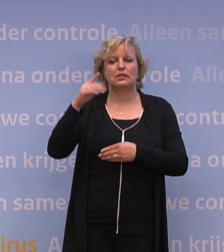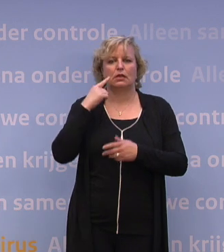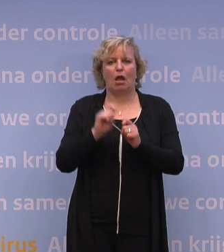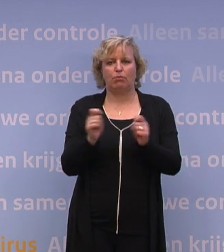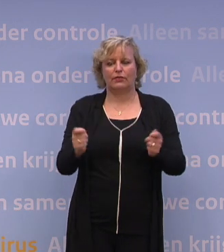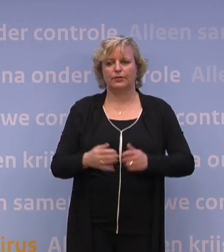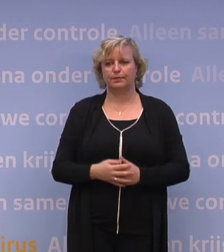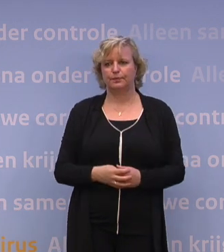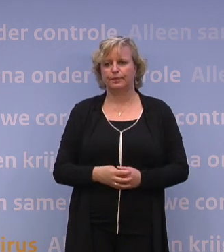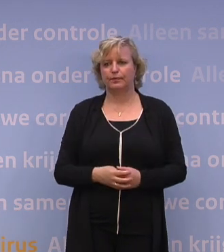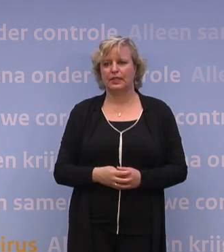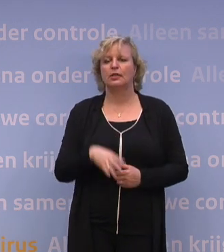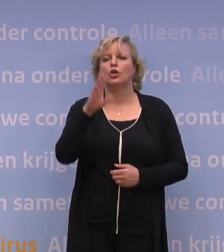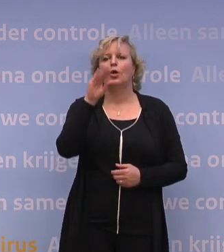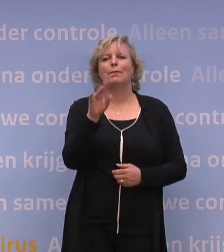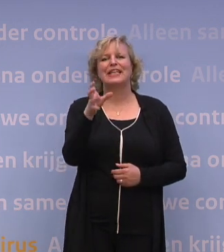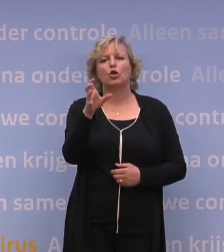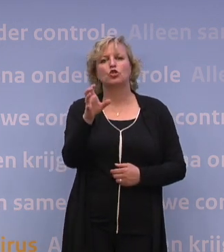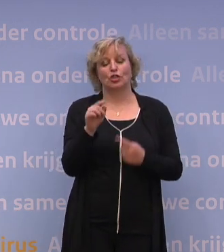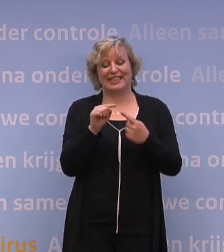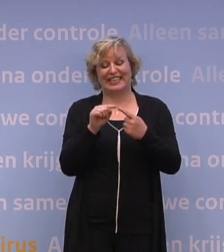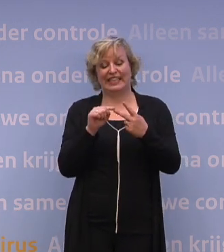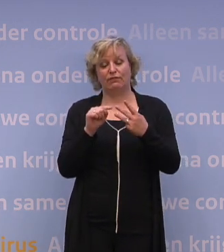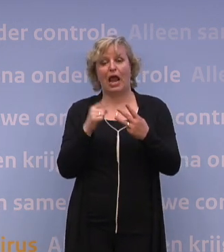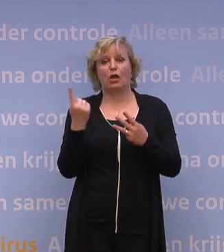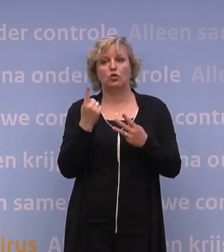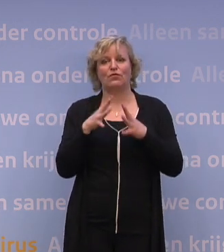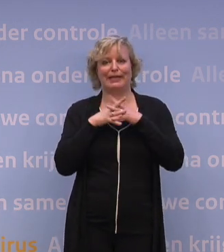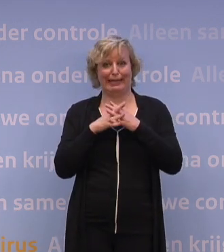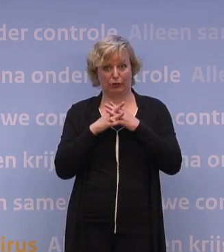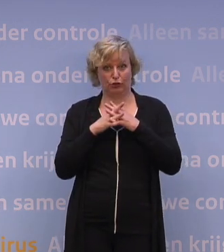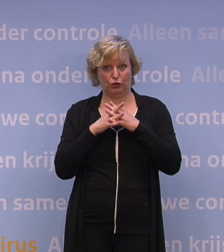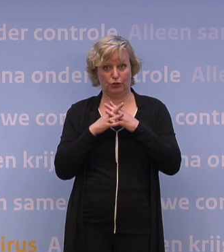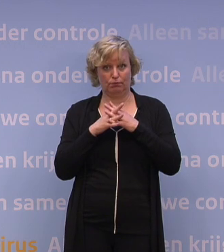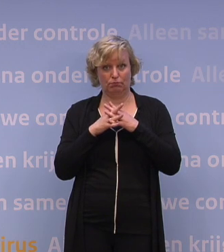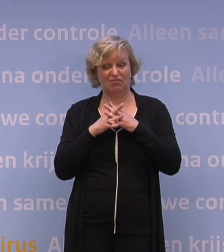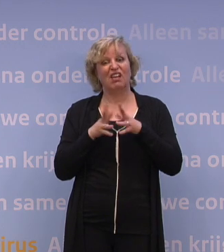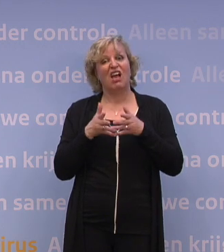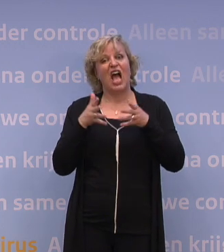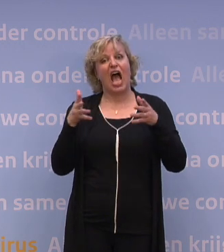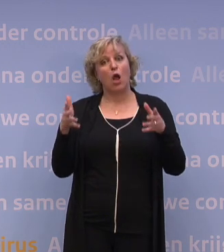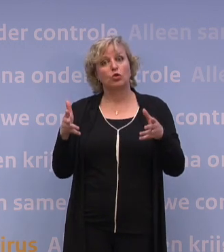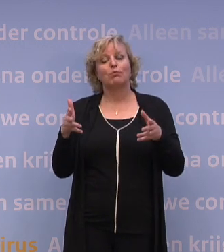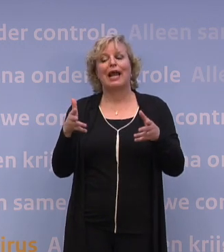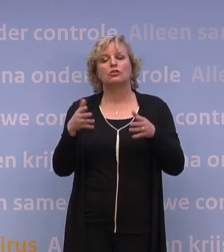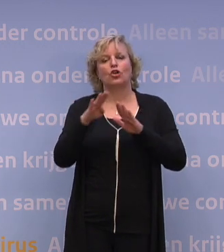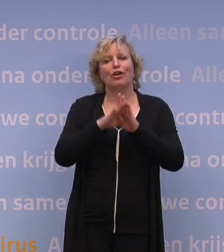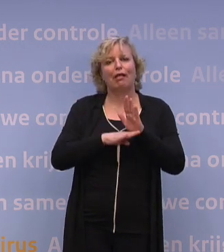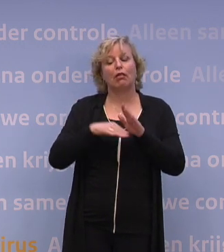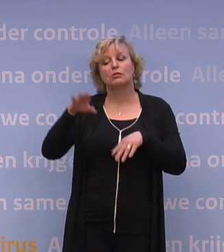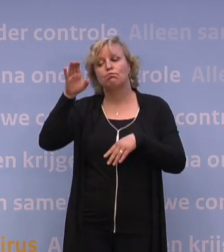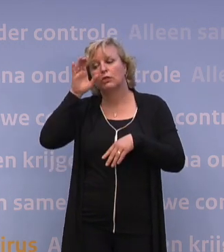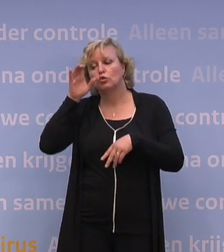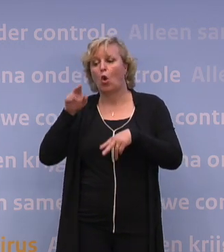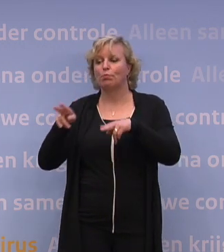Meneer Rutte, ik heb drie vragen over kerken. Gelden de regels, die uitgebreide regels voor bioscopen, theaters en concertzalen,